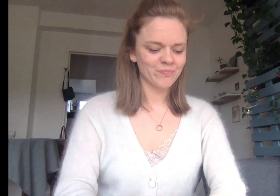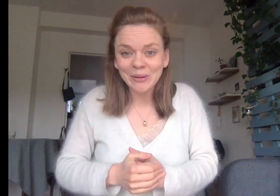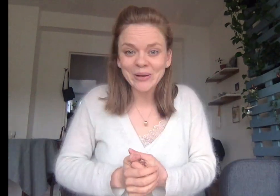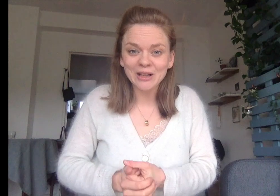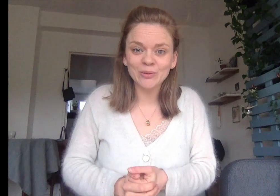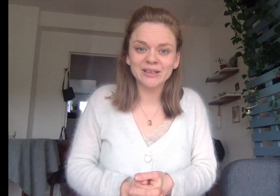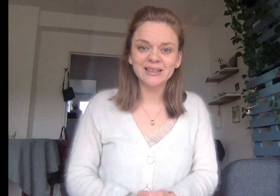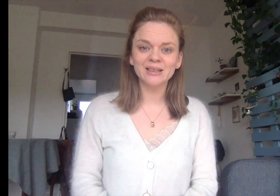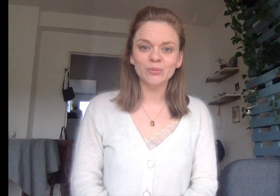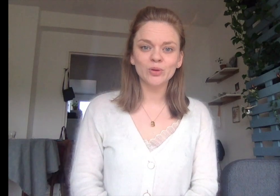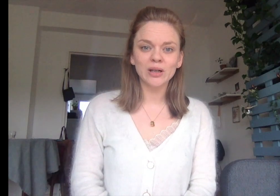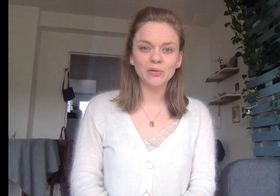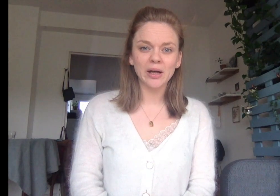Regardons les animaux de la forêt.